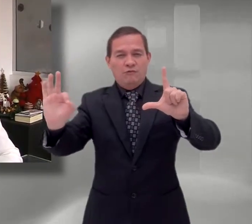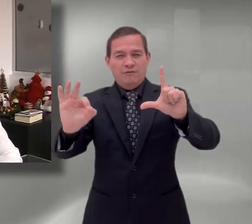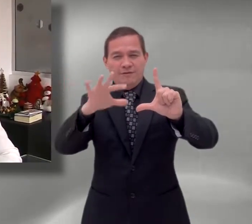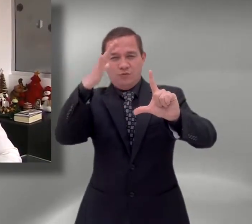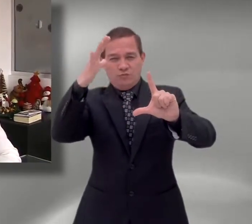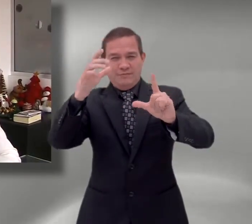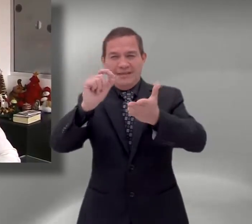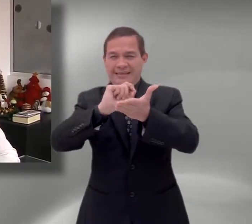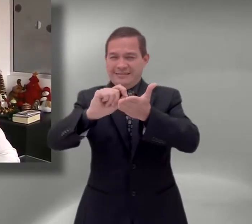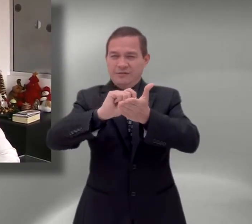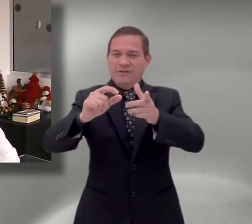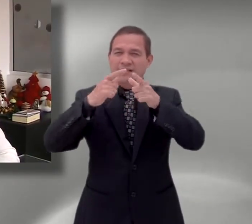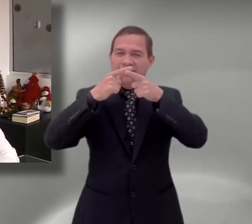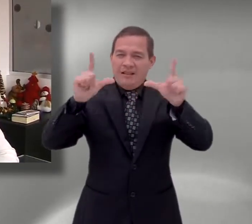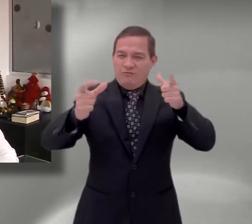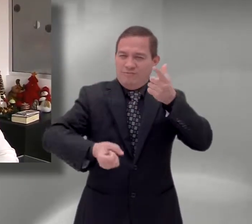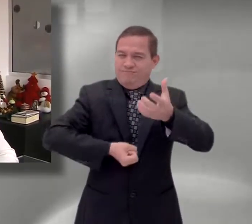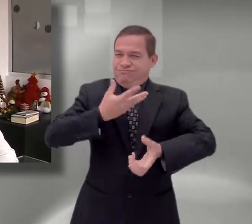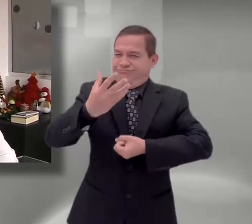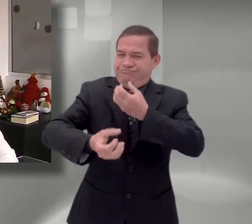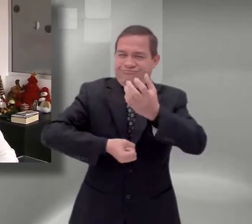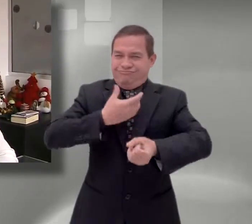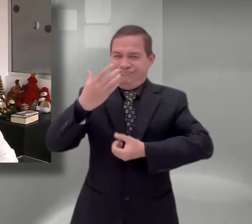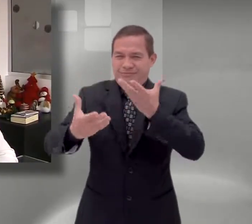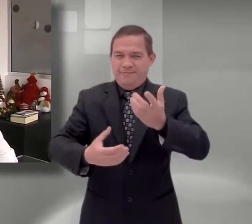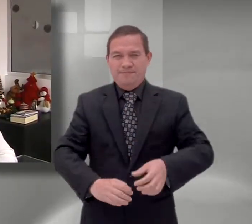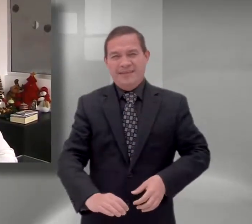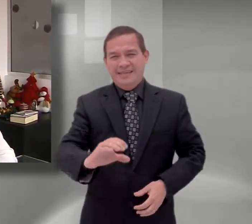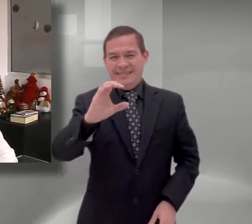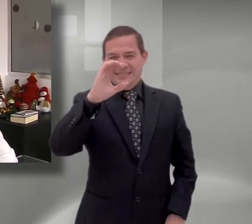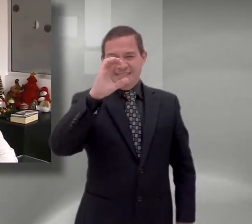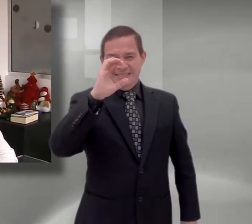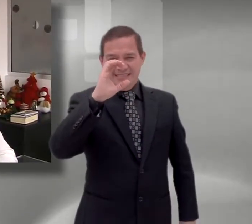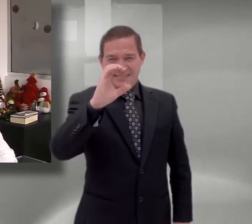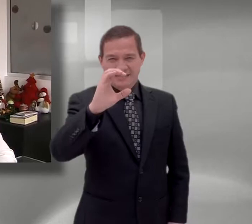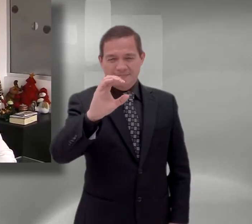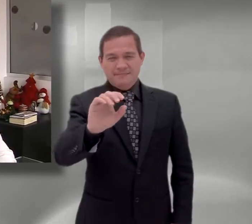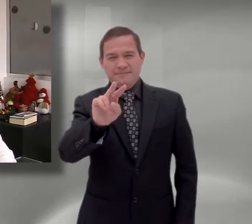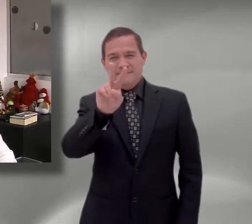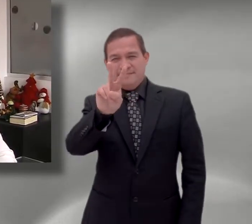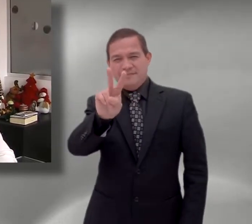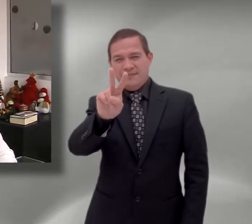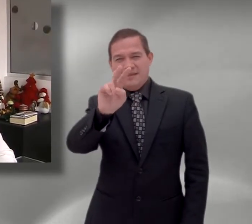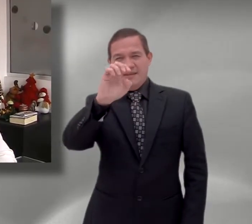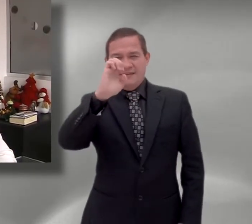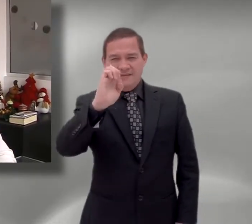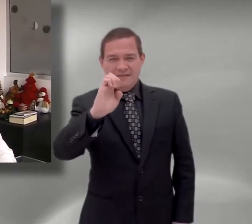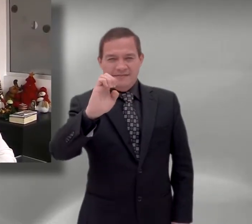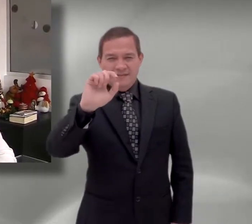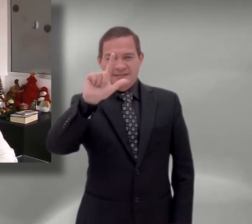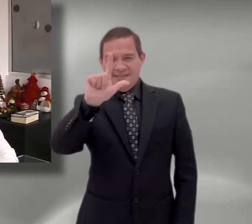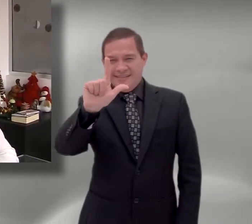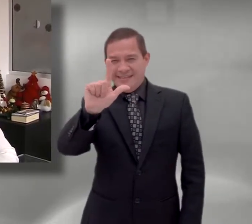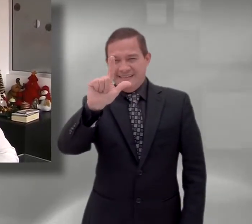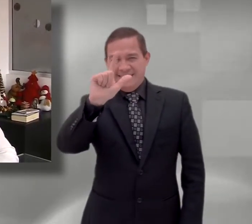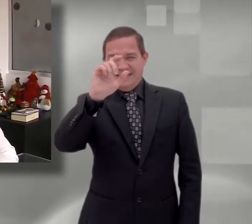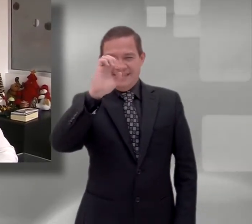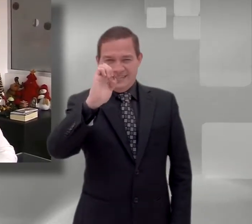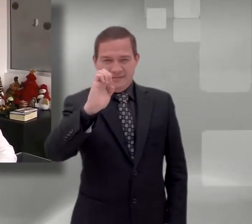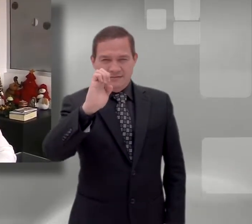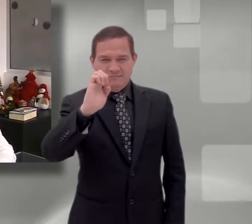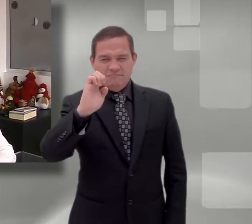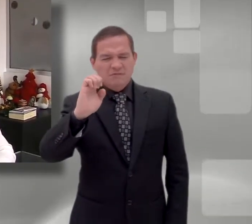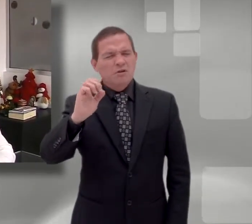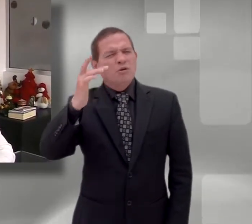relación con los desempeños de los estudiantes en el ámbito amplio del lenguaje y específicamente en